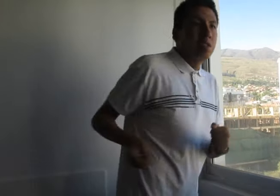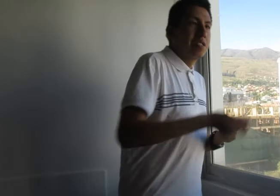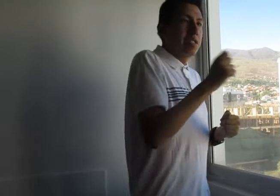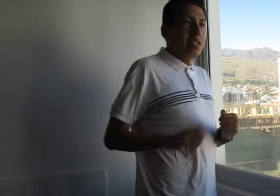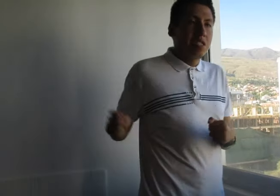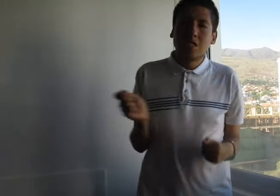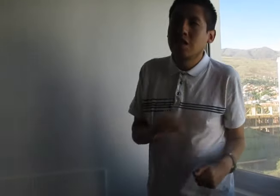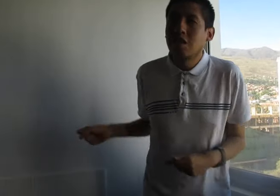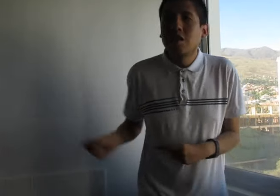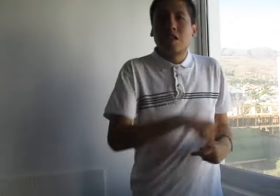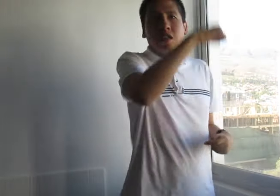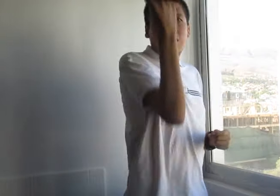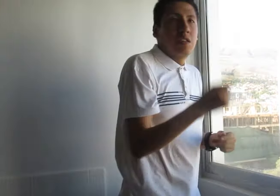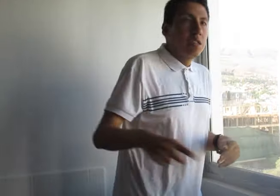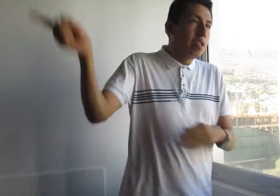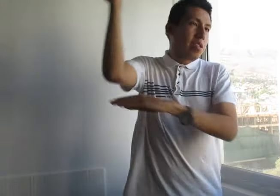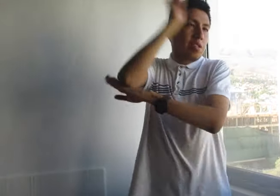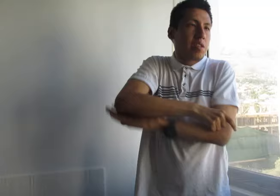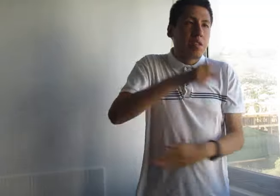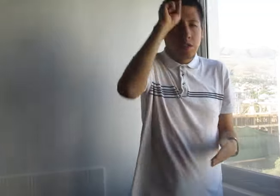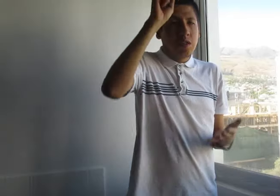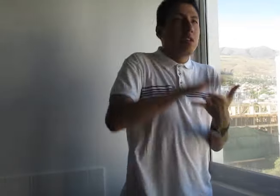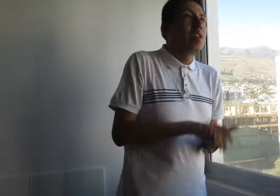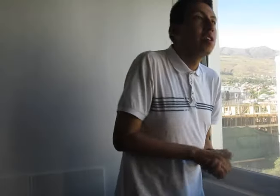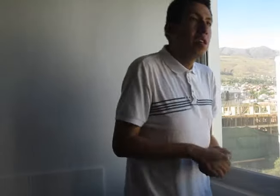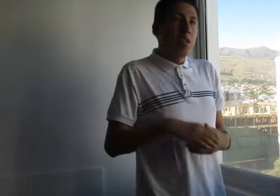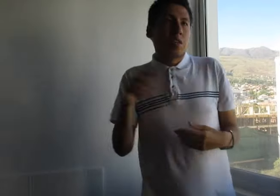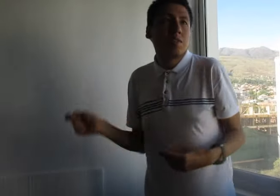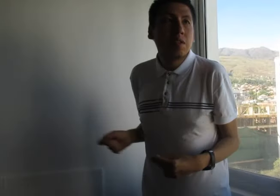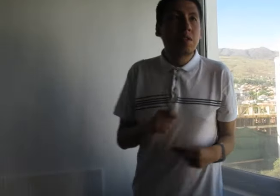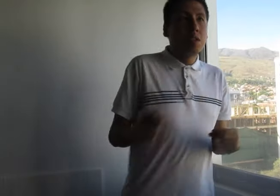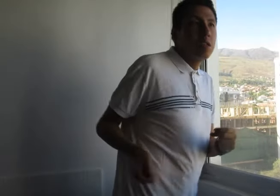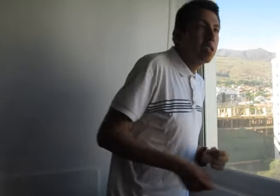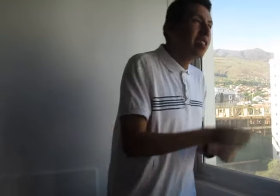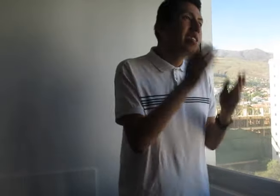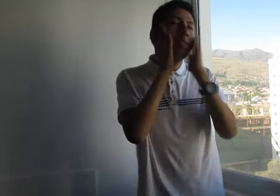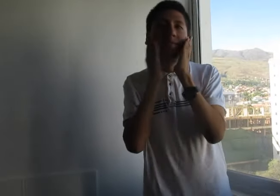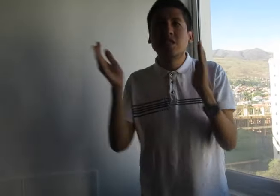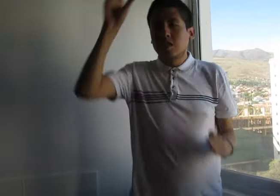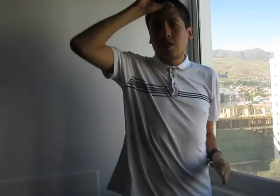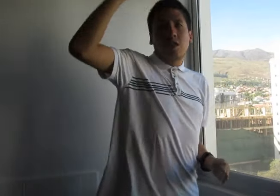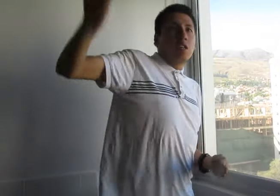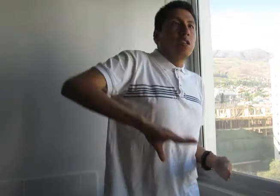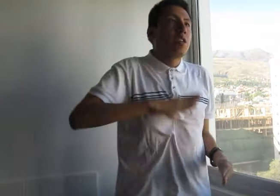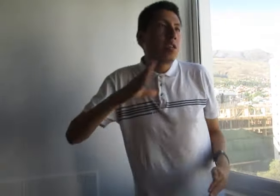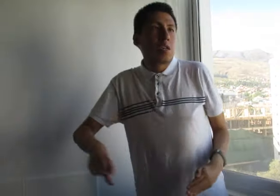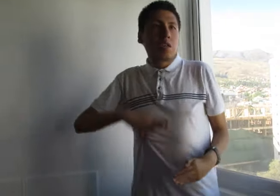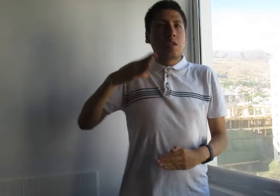Una vez más, te agradezco Señor todo tu